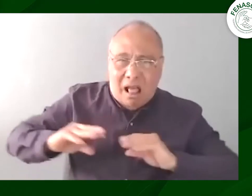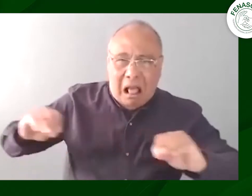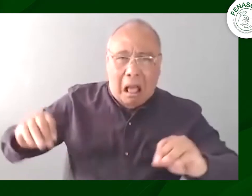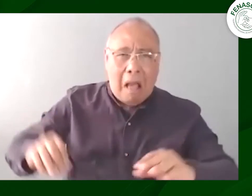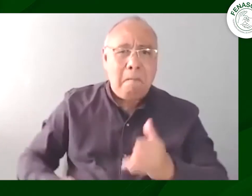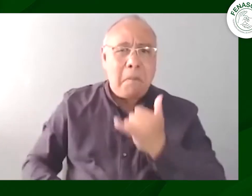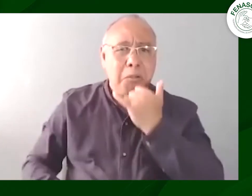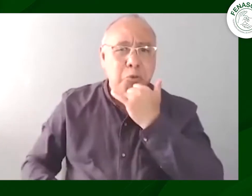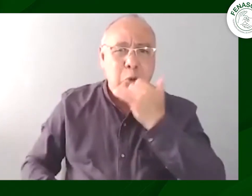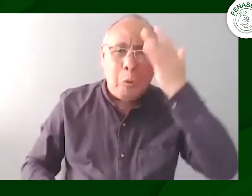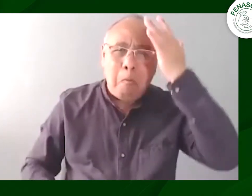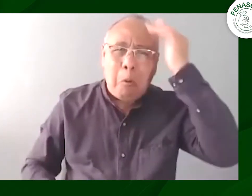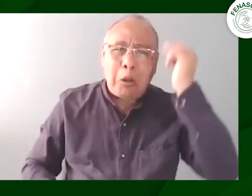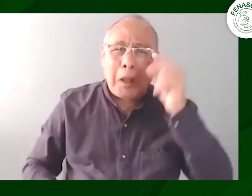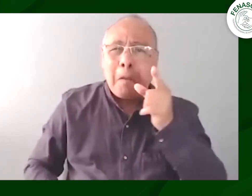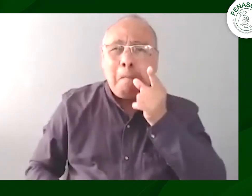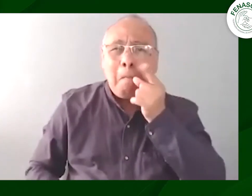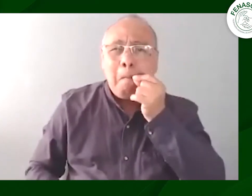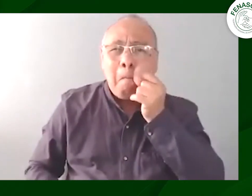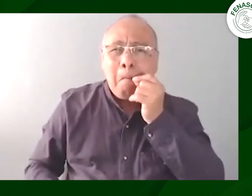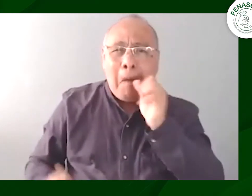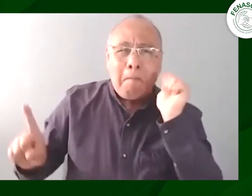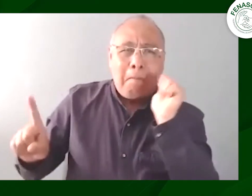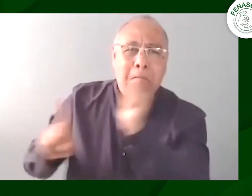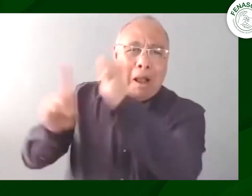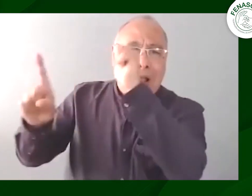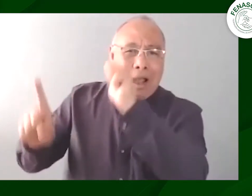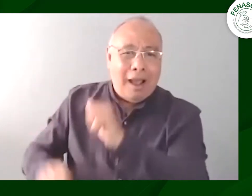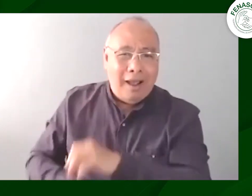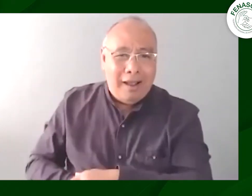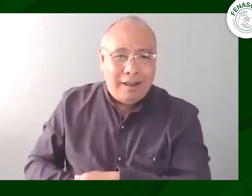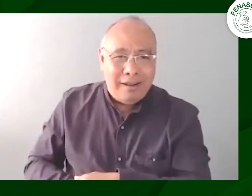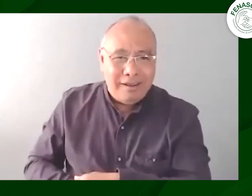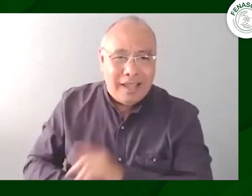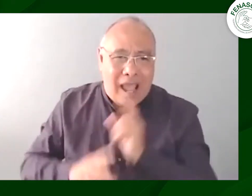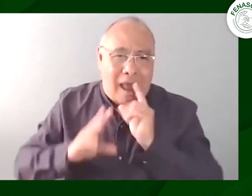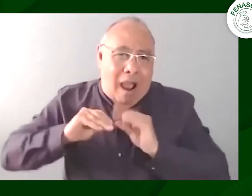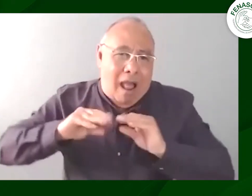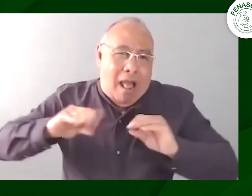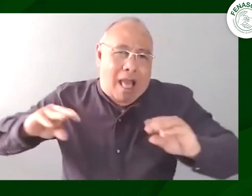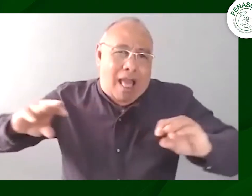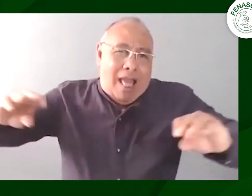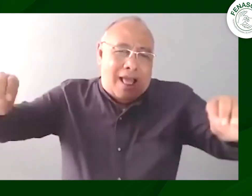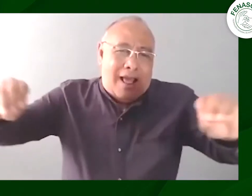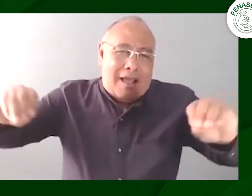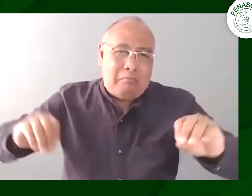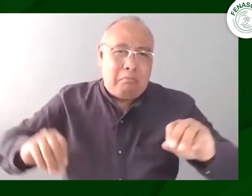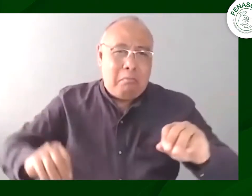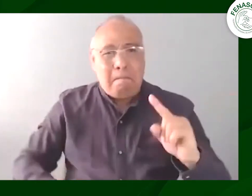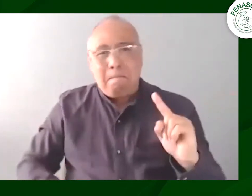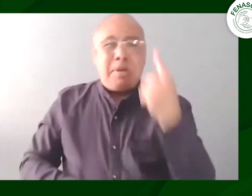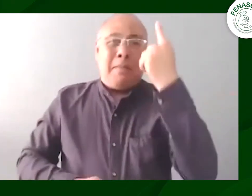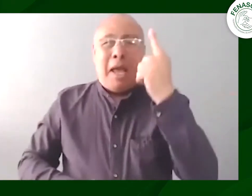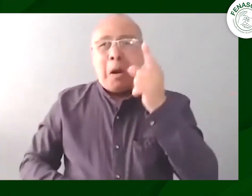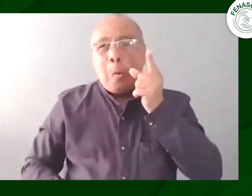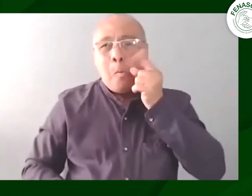algunos dijeron no pero y qué pasó por qué obviaron a esta persona